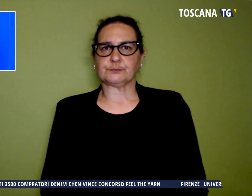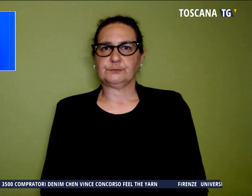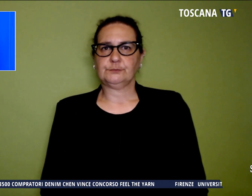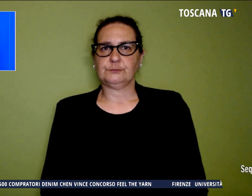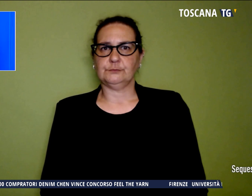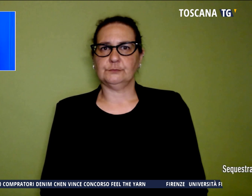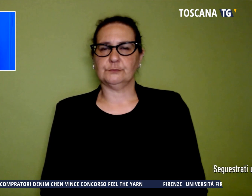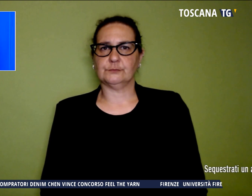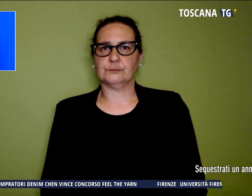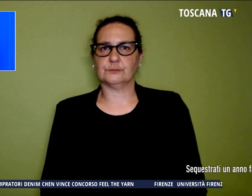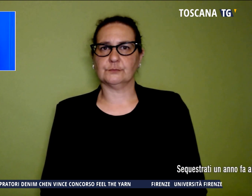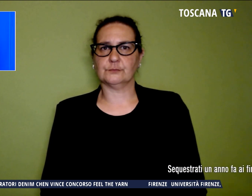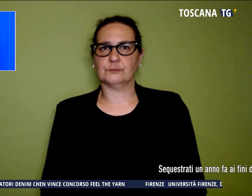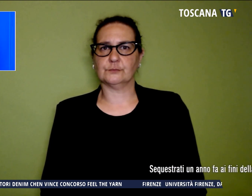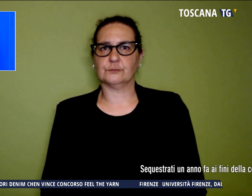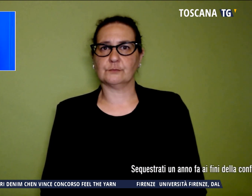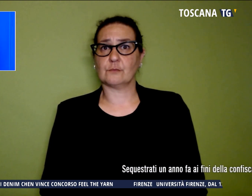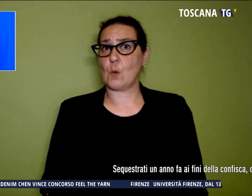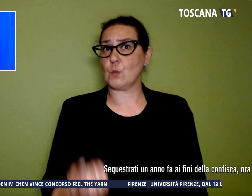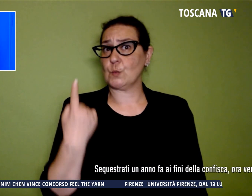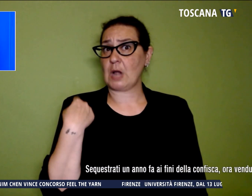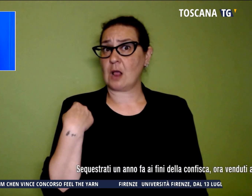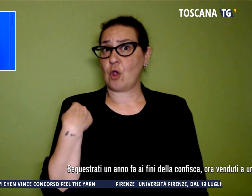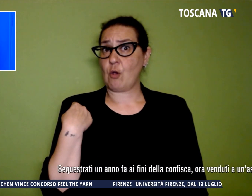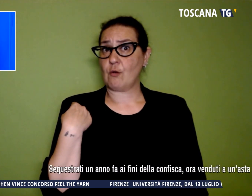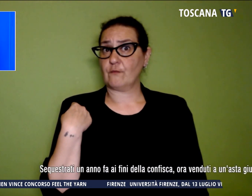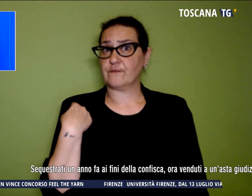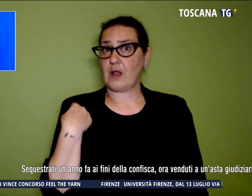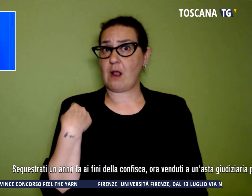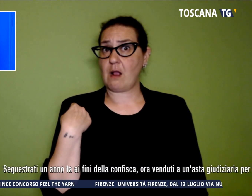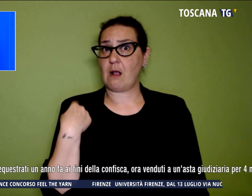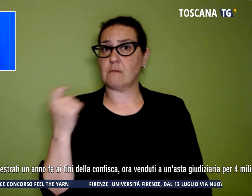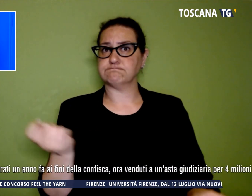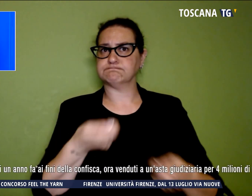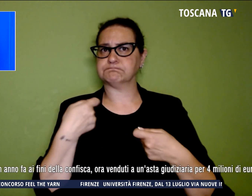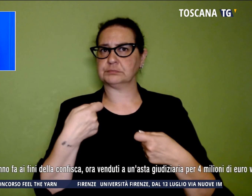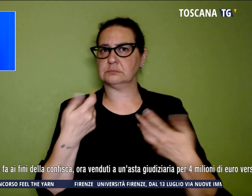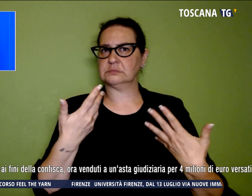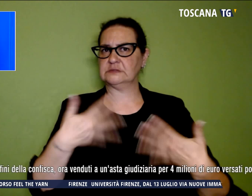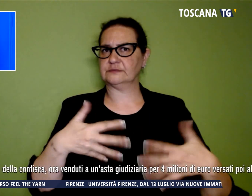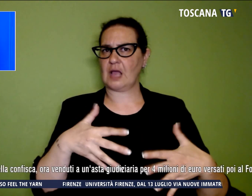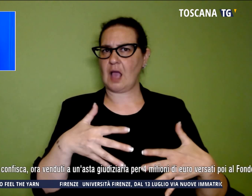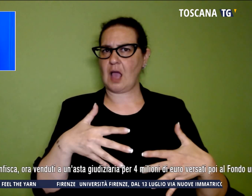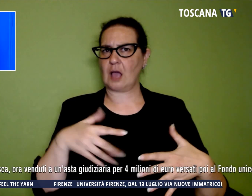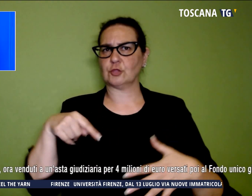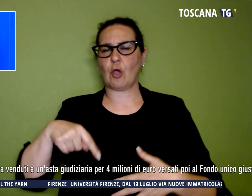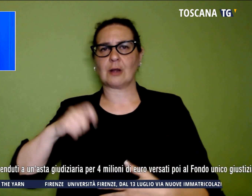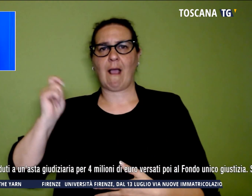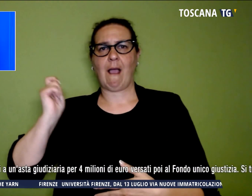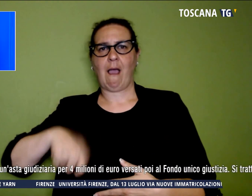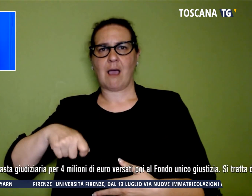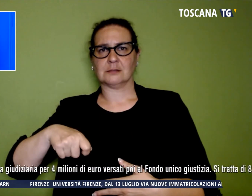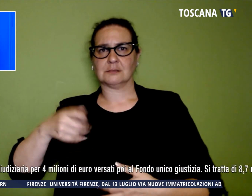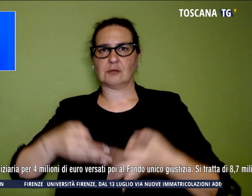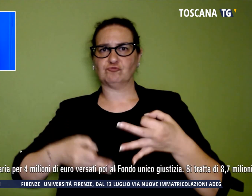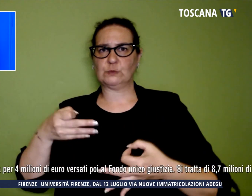Sequestrati un anno fa ai fini della confisca, ora venduti ad un'asta giudiziaria per 4